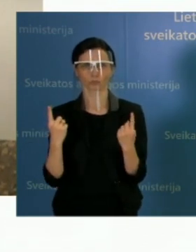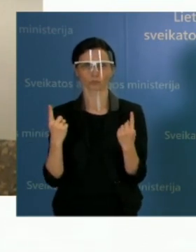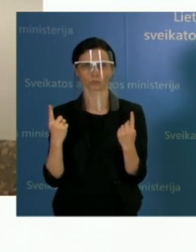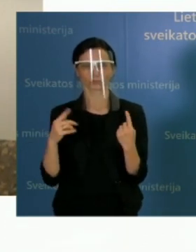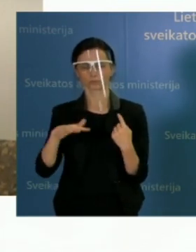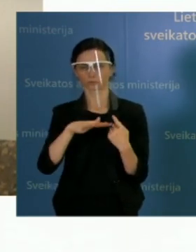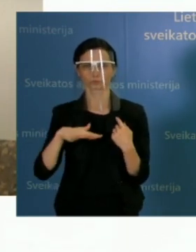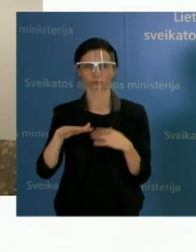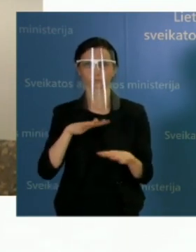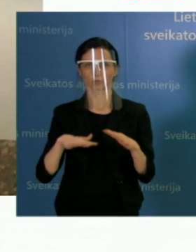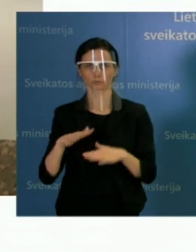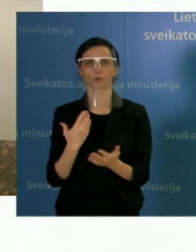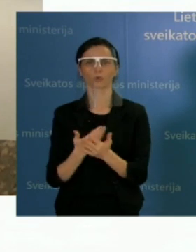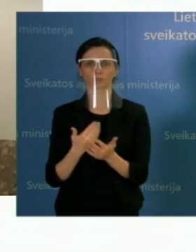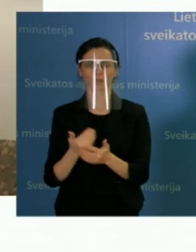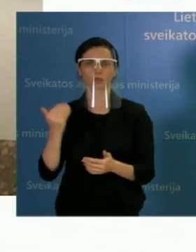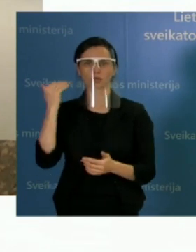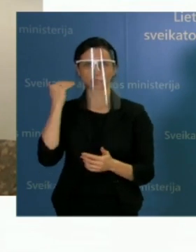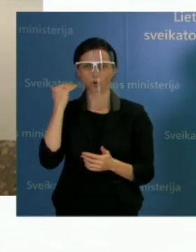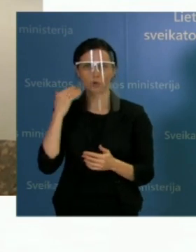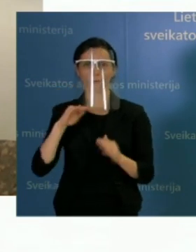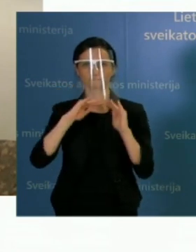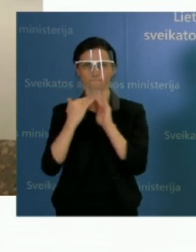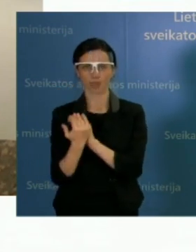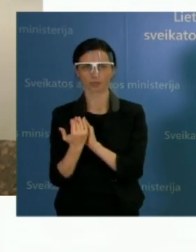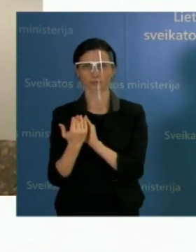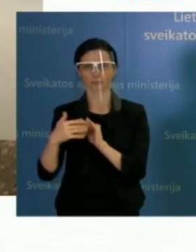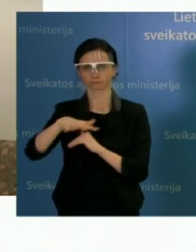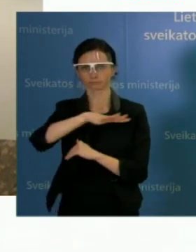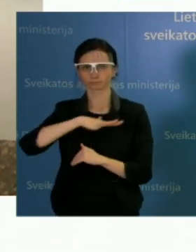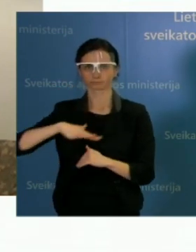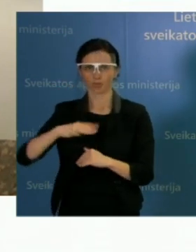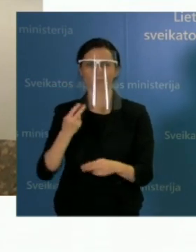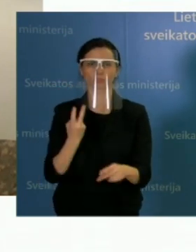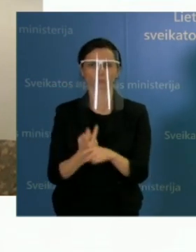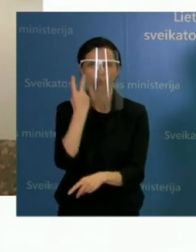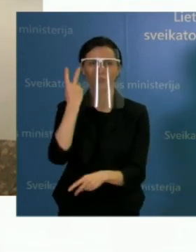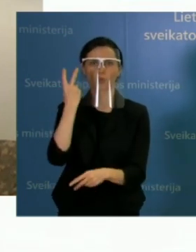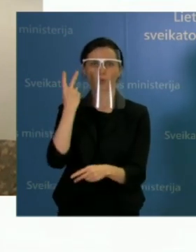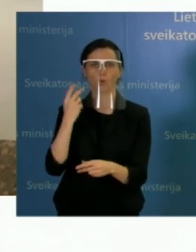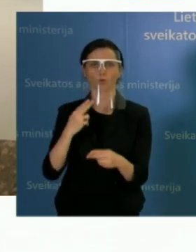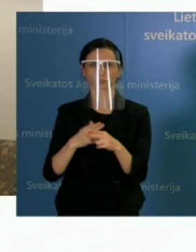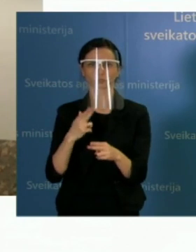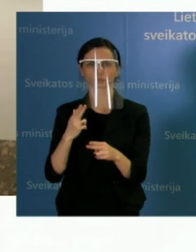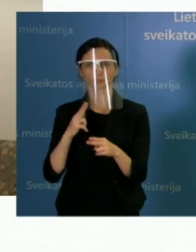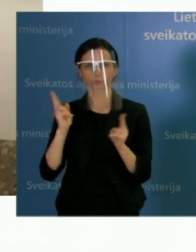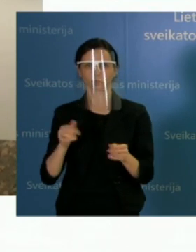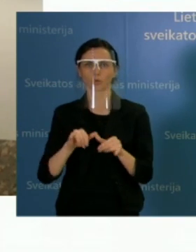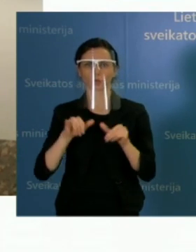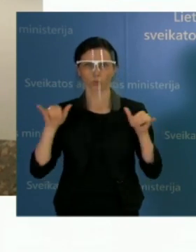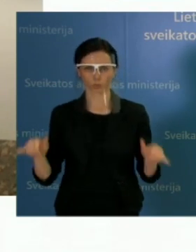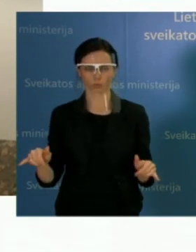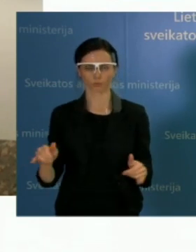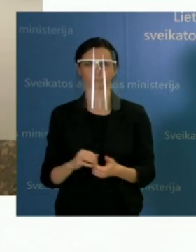nes sergamumas Šiaulių mieste yra dvi guba didesnės negu Lietuvoje. Ir